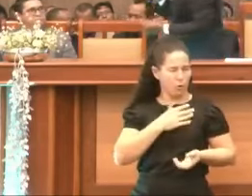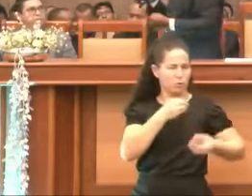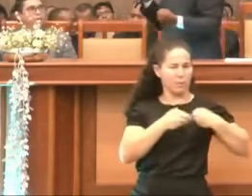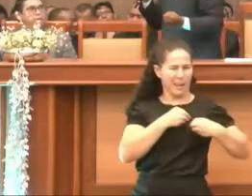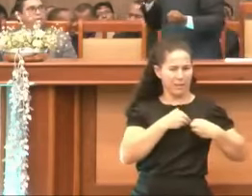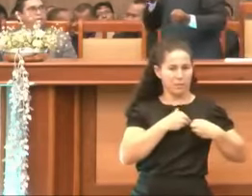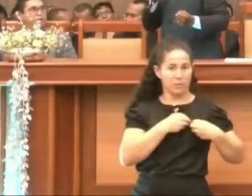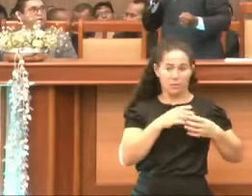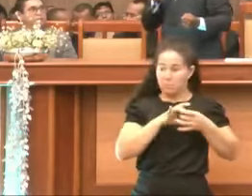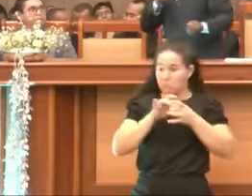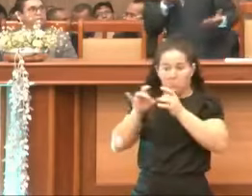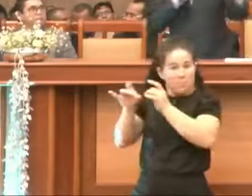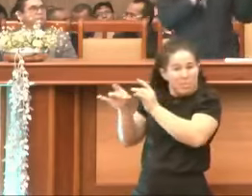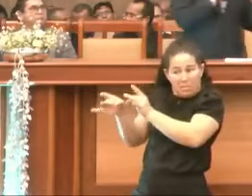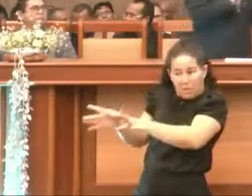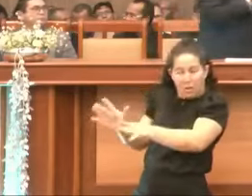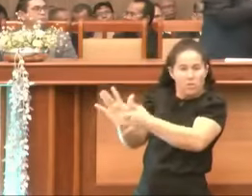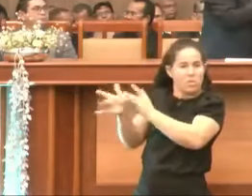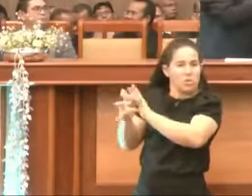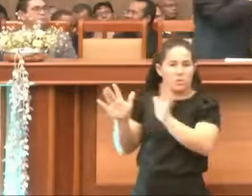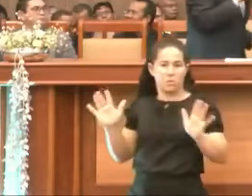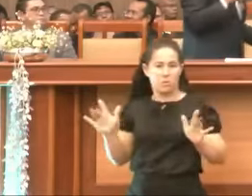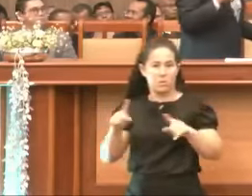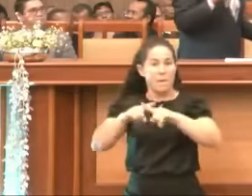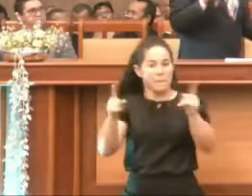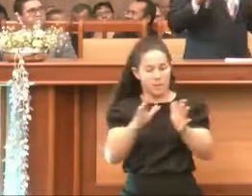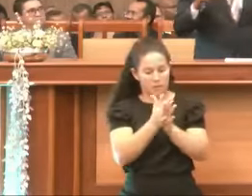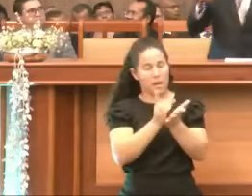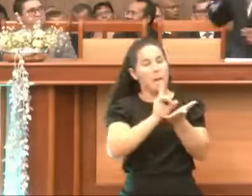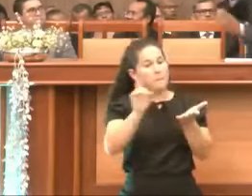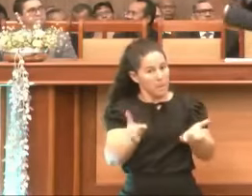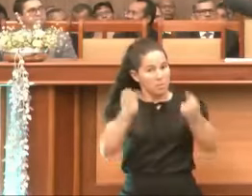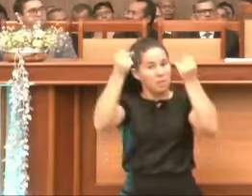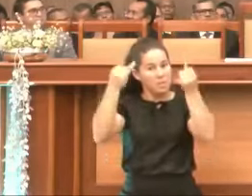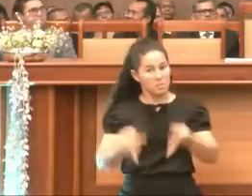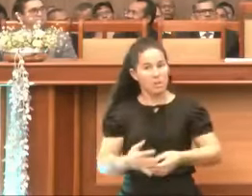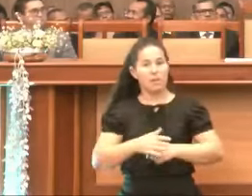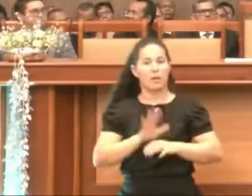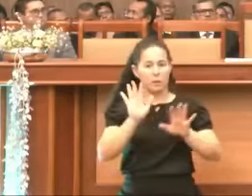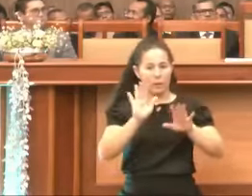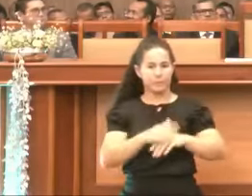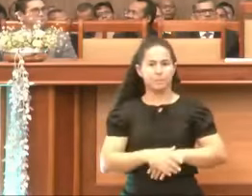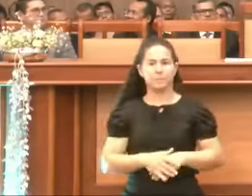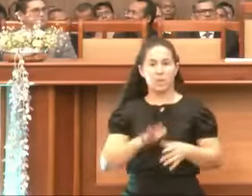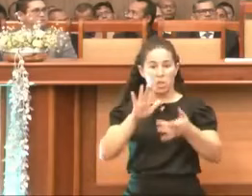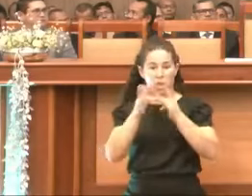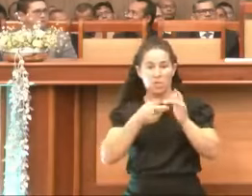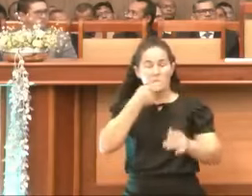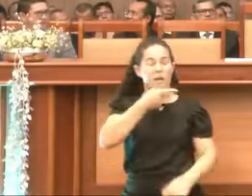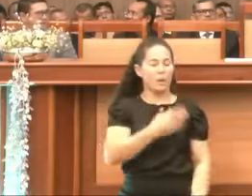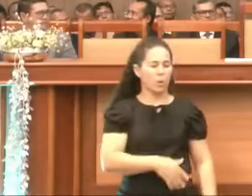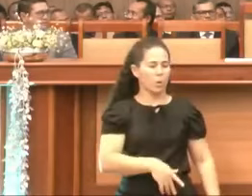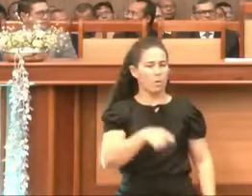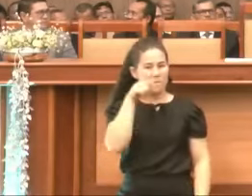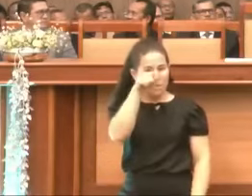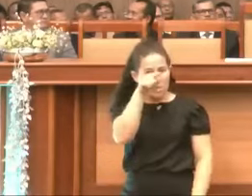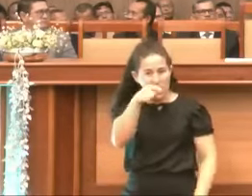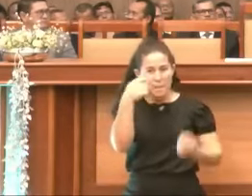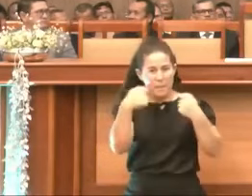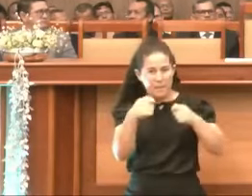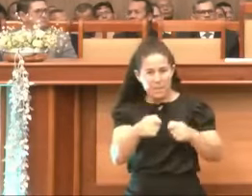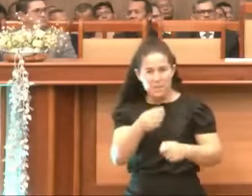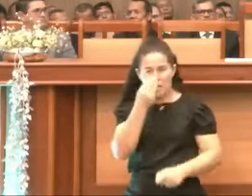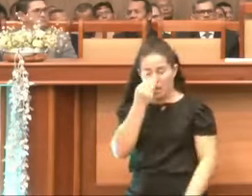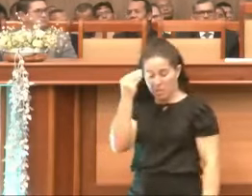diz. É o próprio Cristo que fala. Olha o que ele diz. Renuncie-se a si mesmo